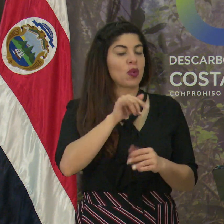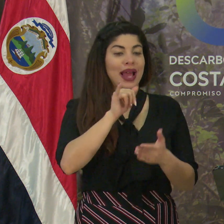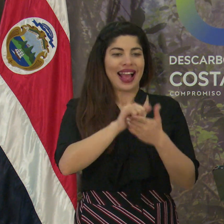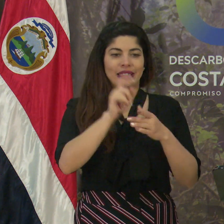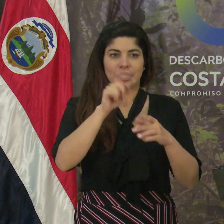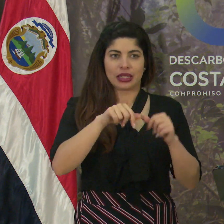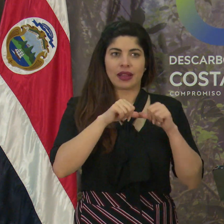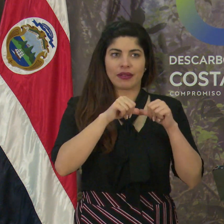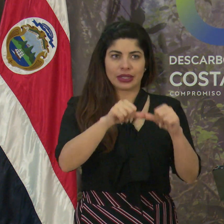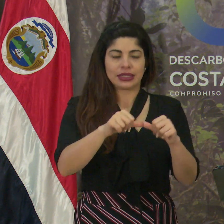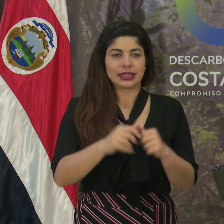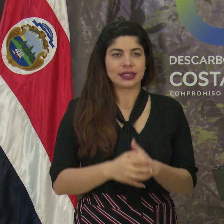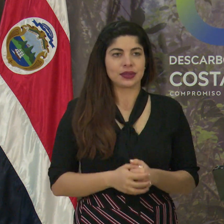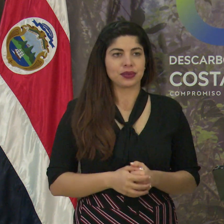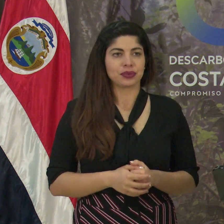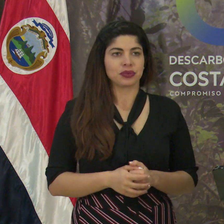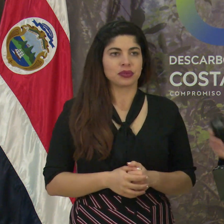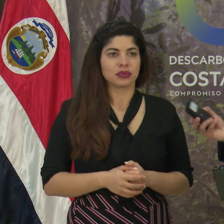debe seguirlo siendo.